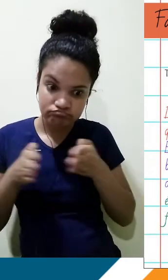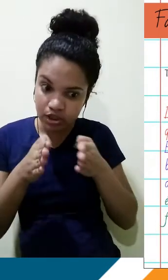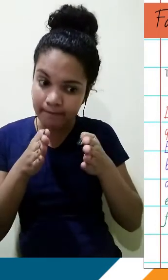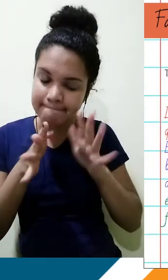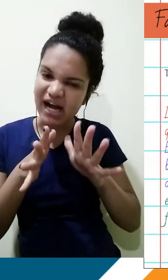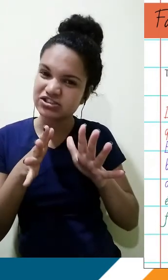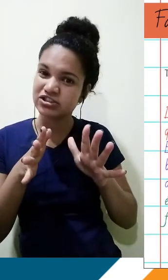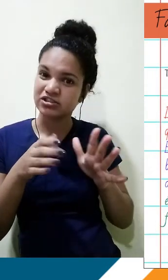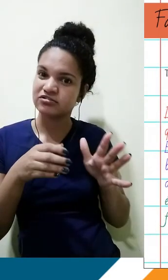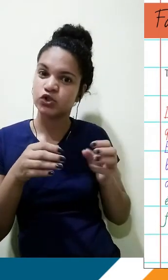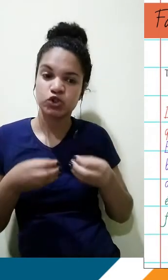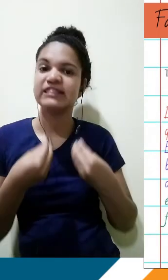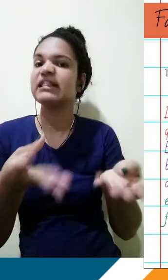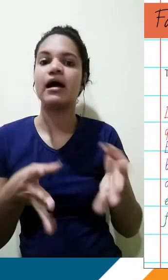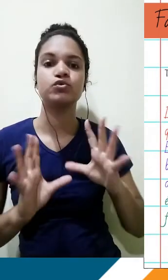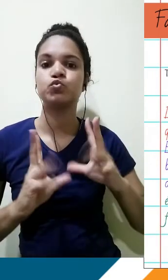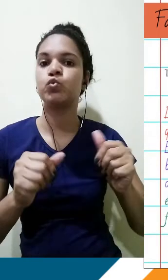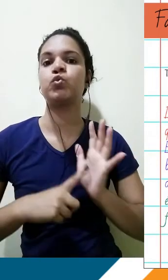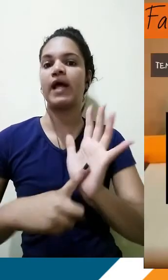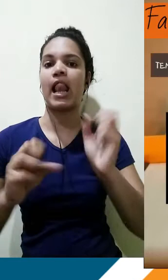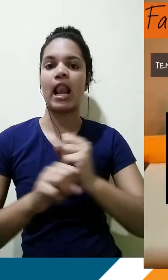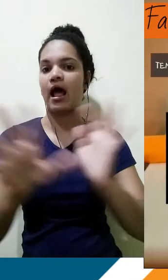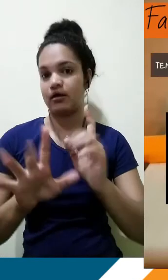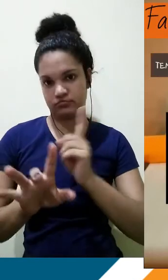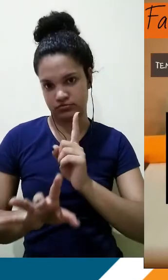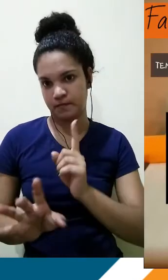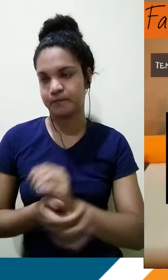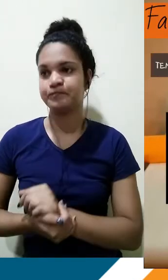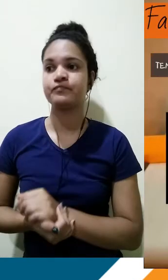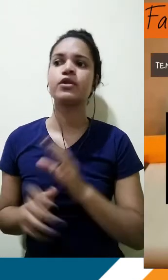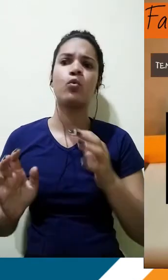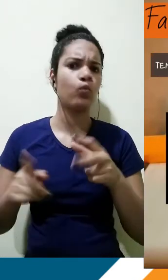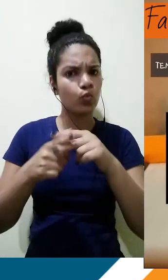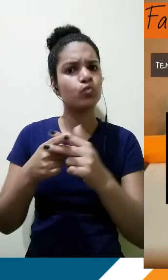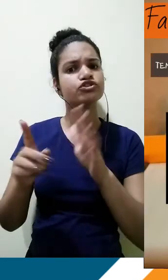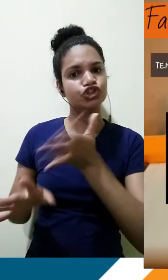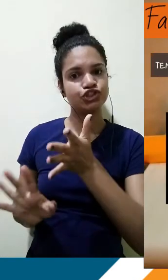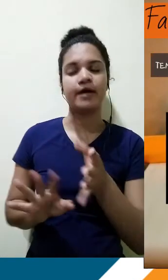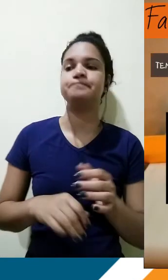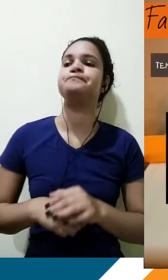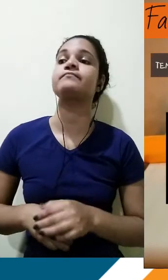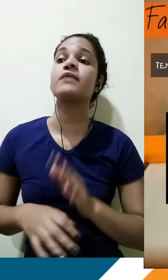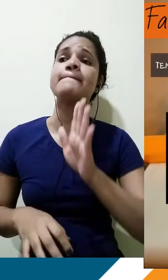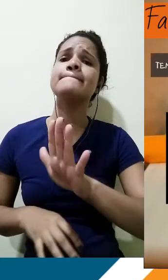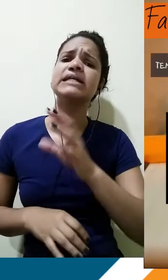que será debatido. Beleza? Então aqui nós consertamos esse parágrafo maravilhoso. E agora, quando o problema é a falta de